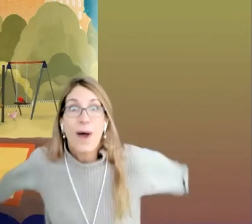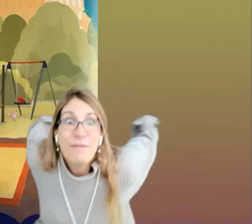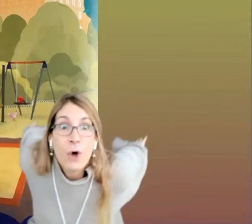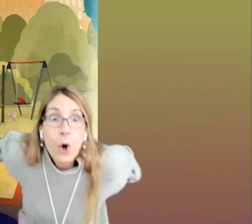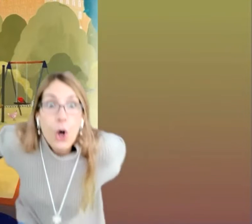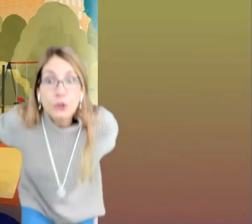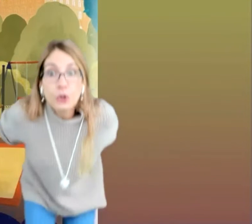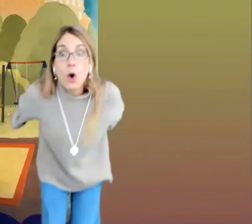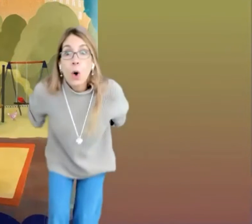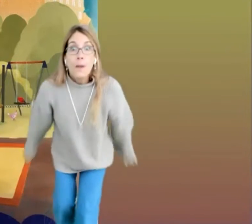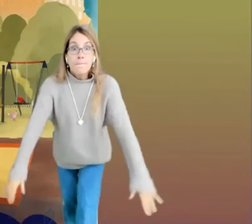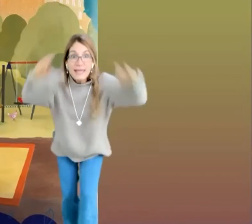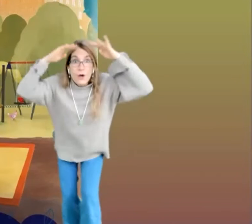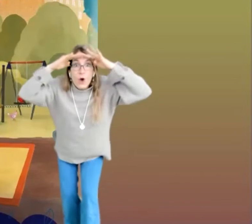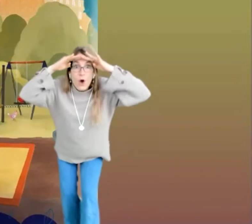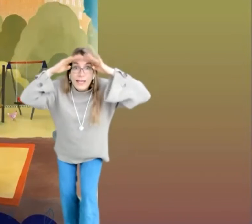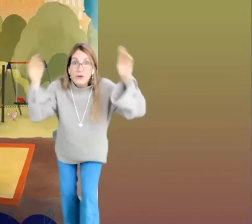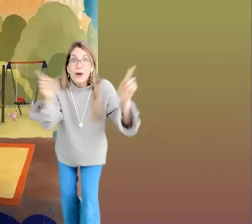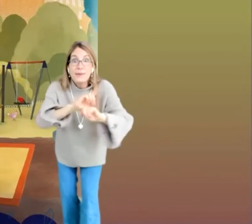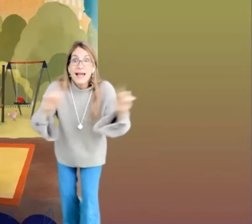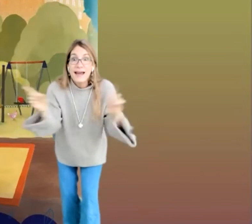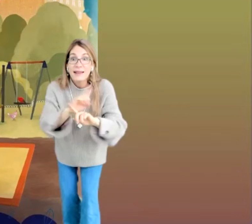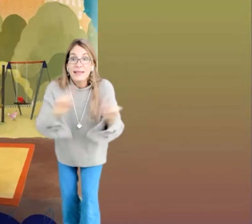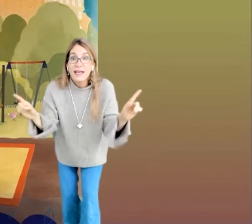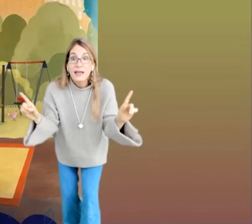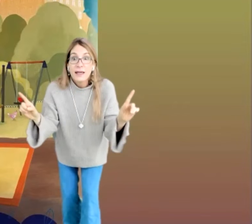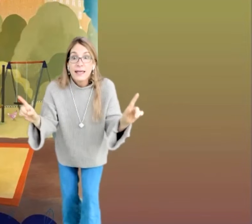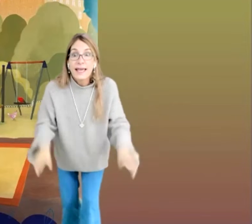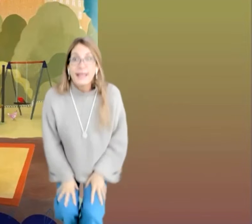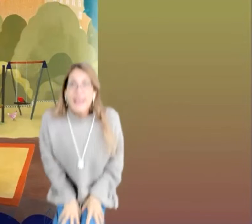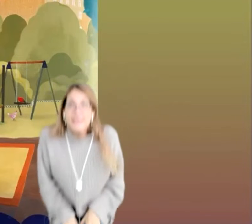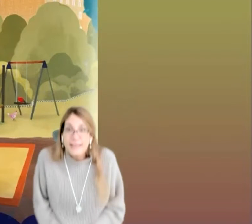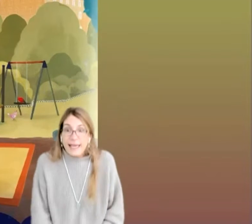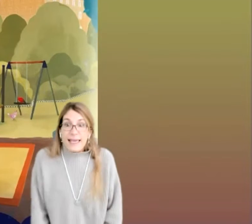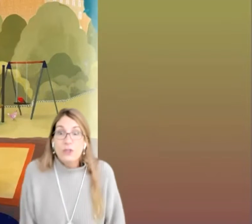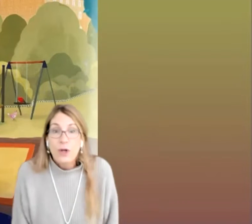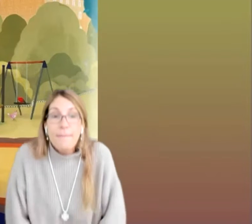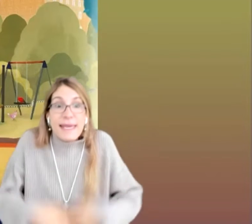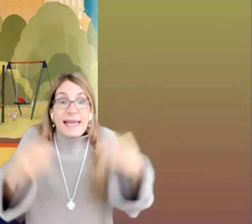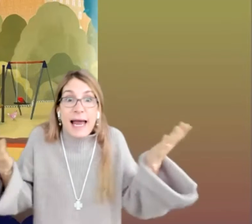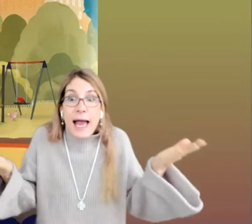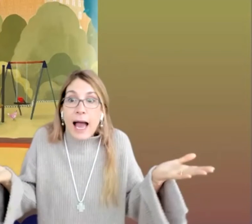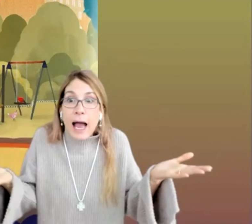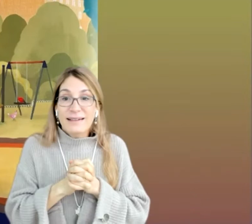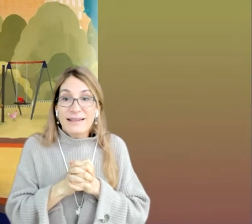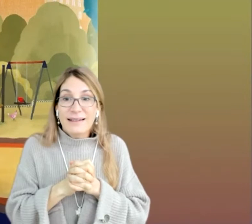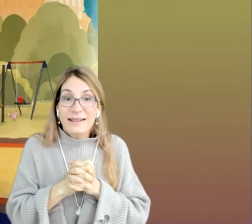cuando Otto miró que no había nadie, ¿qué crees que hizo Camila? ¡Se